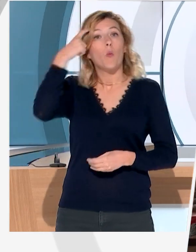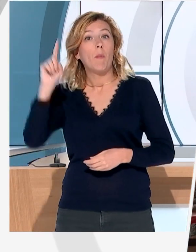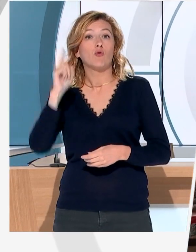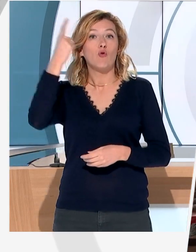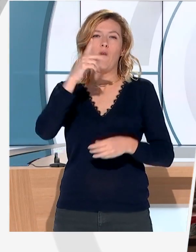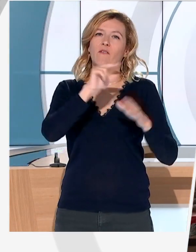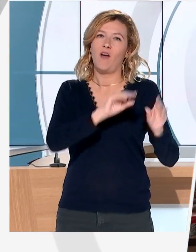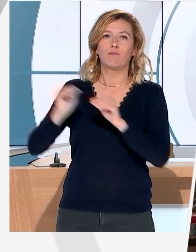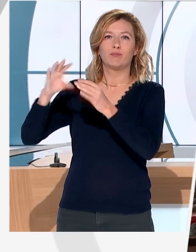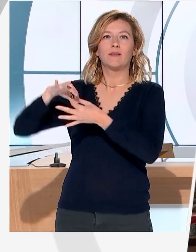Limousie.